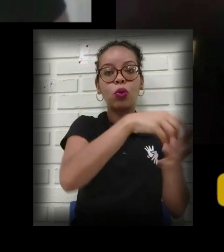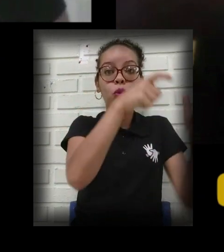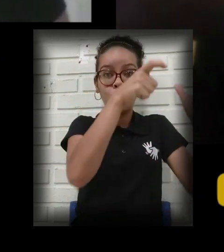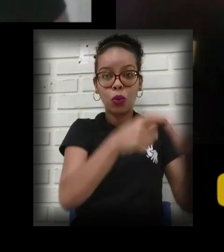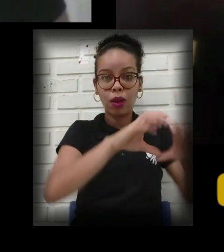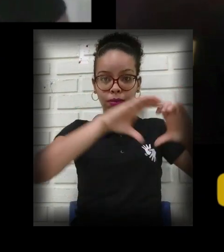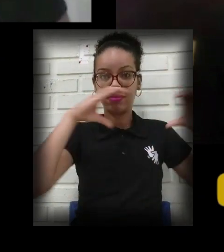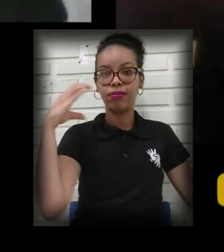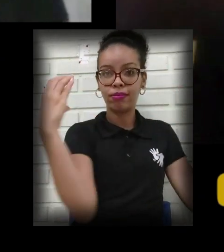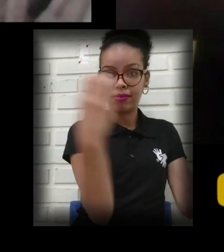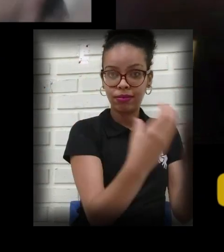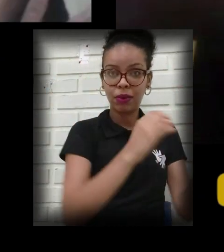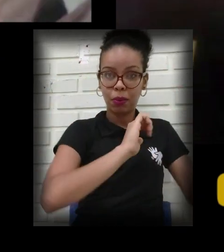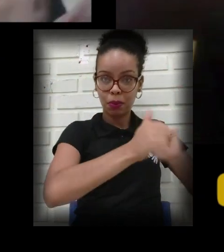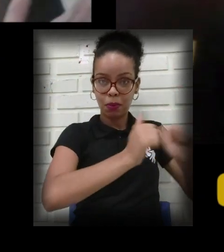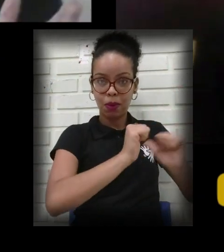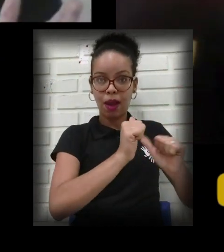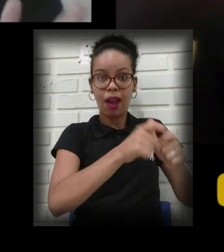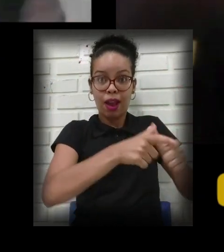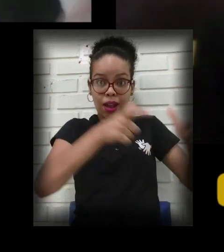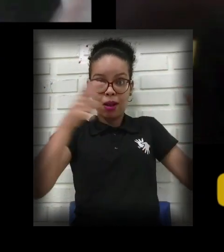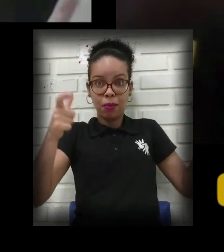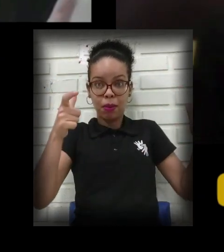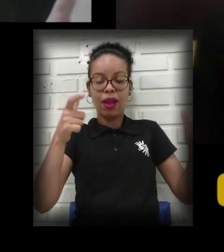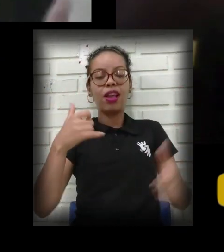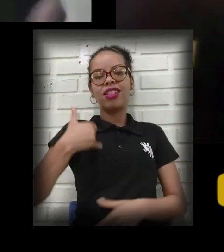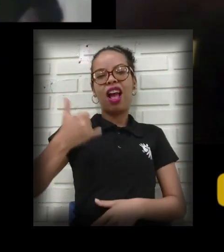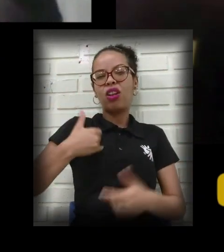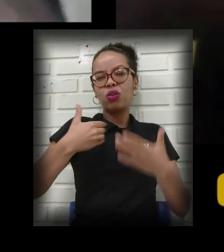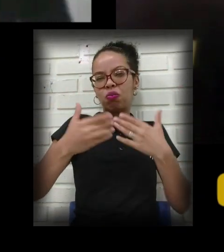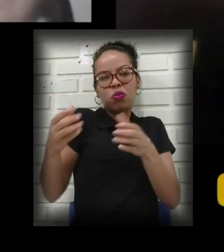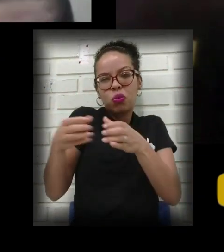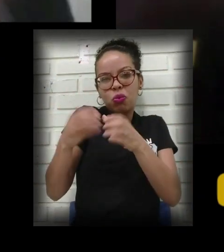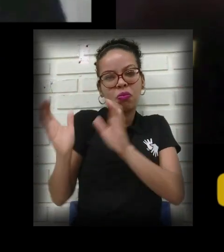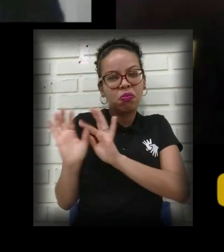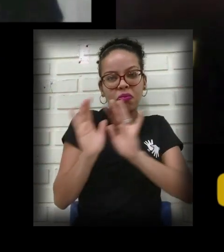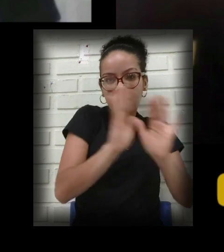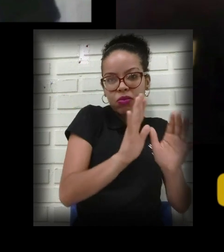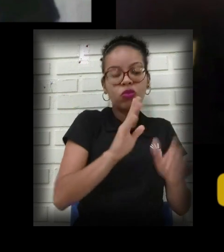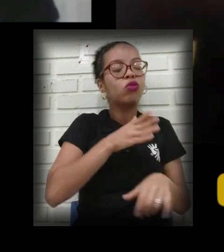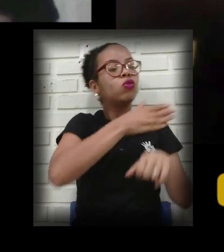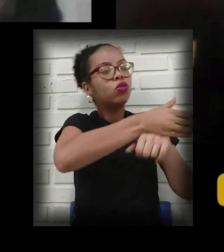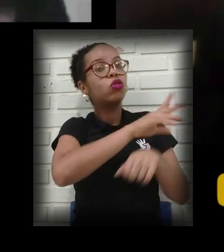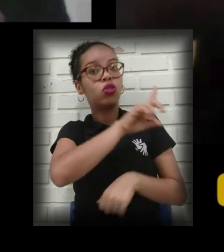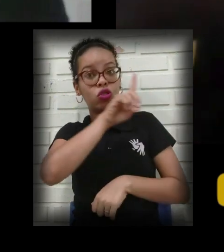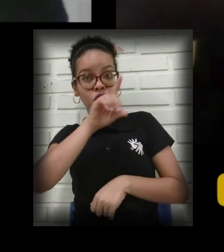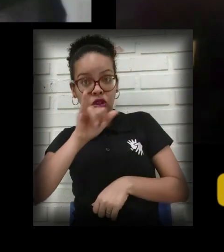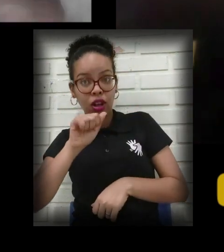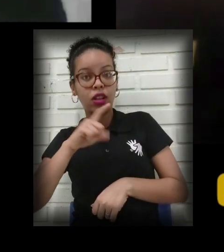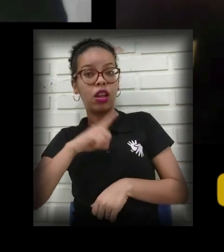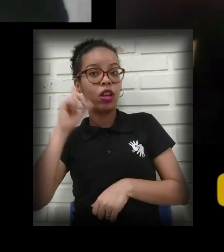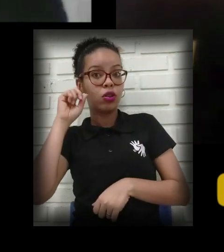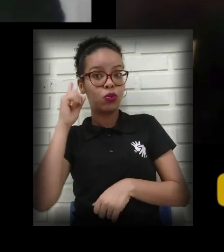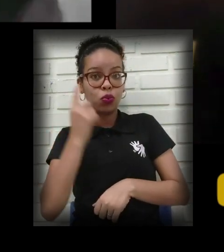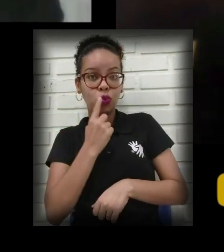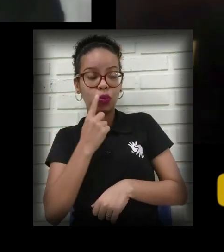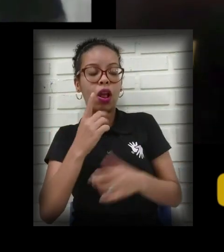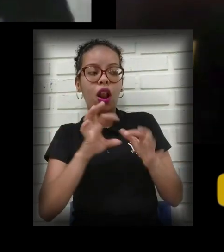amplo. Aí cada faixa etária ia no seu dia. Aí no dia que o surdo estivesse disponível para ir, no caso fosse